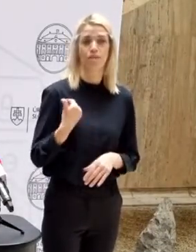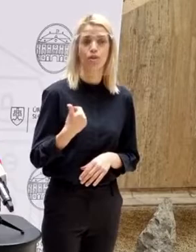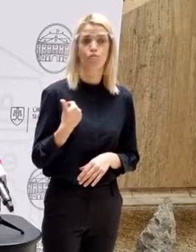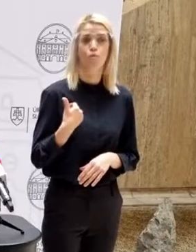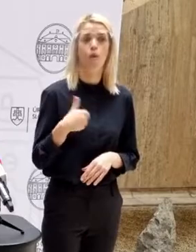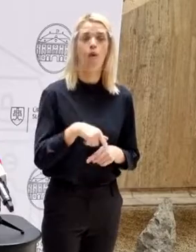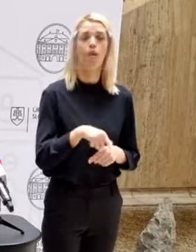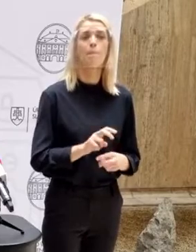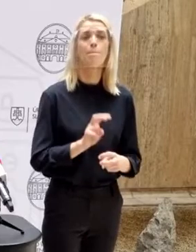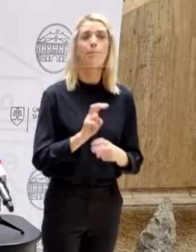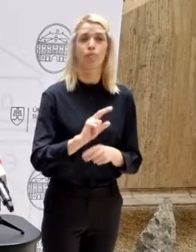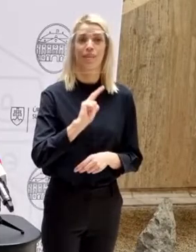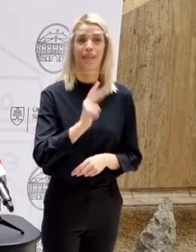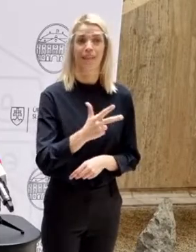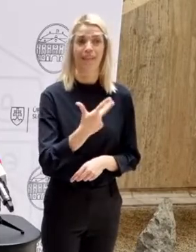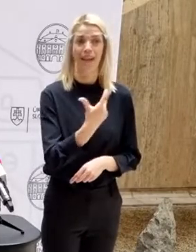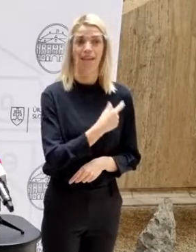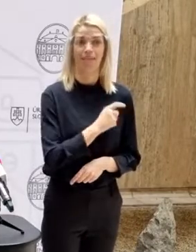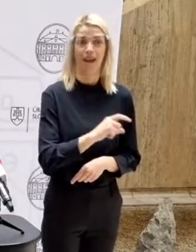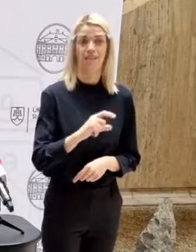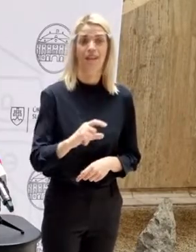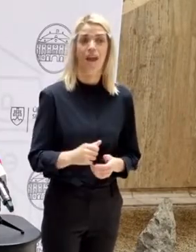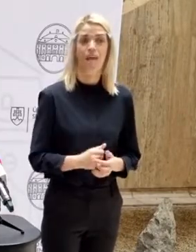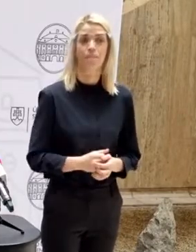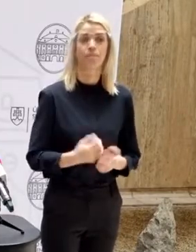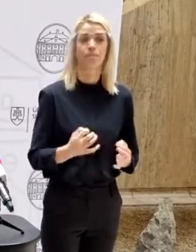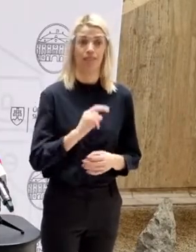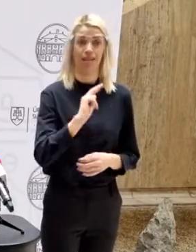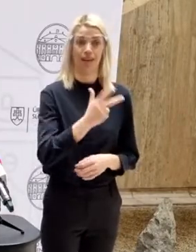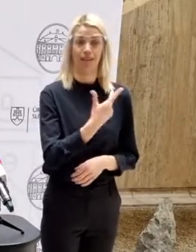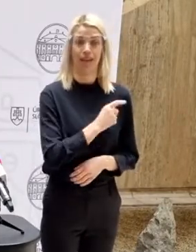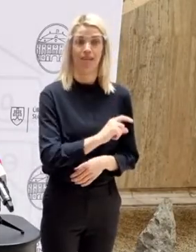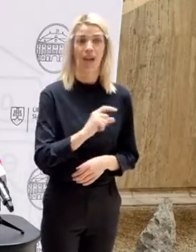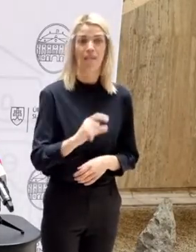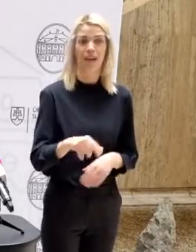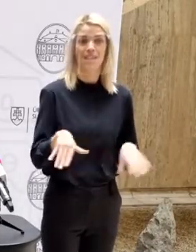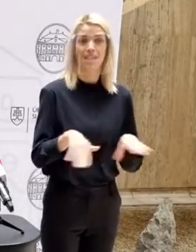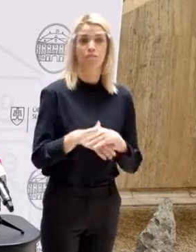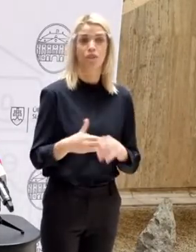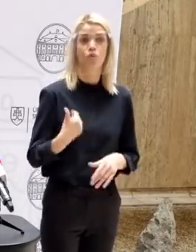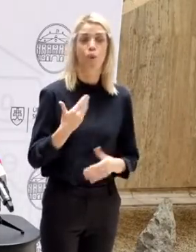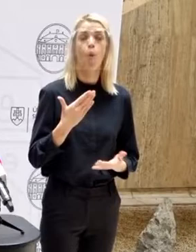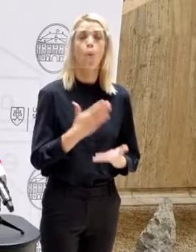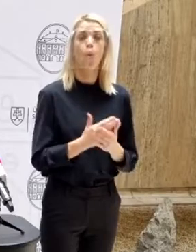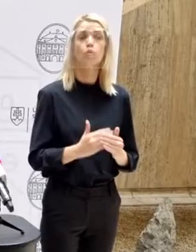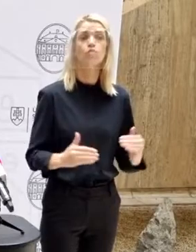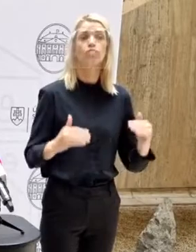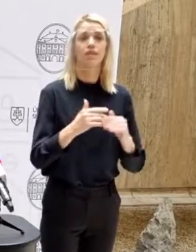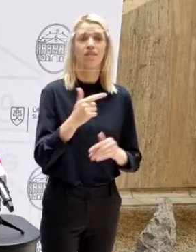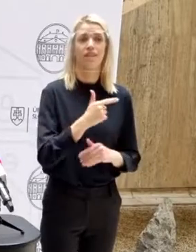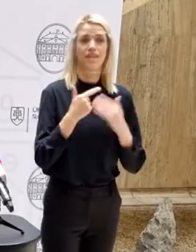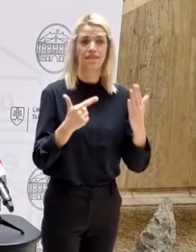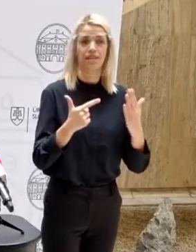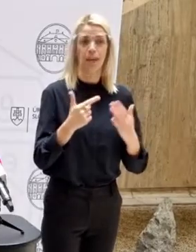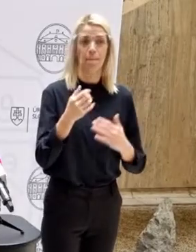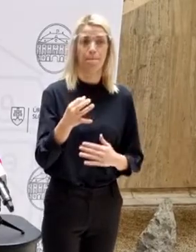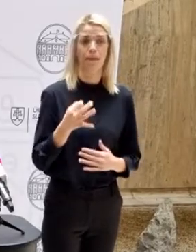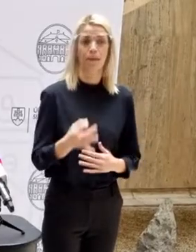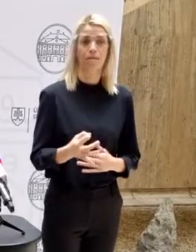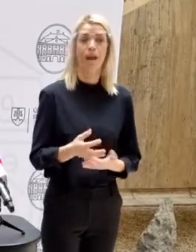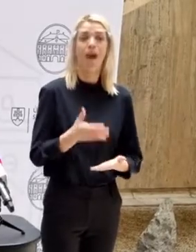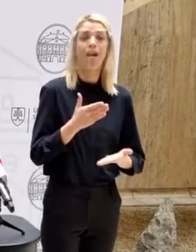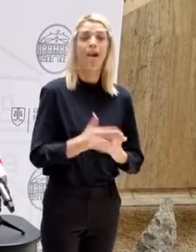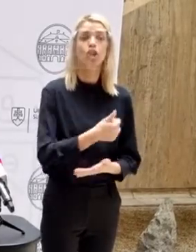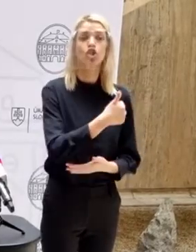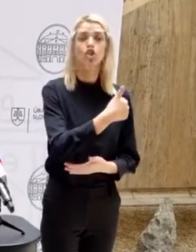že takto pristupujú aj k tretej dávke, pretože zaočkovanosť tretej dávke pri zamestnancov škôl je už na úrovni 27 % a stále